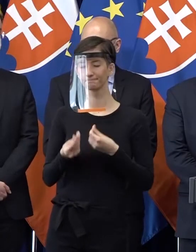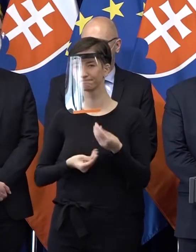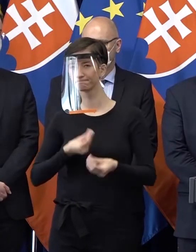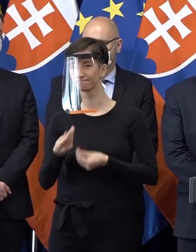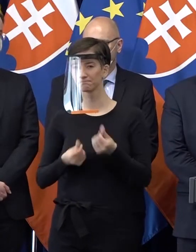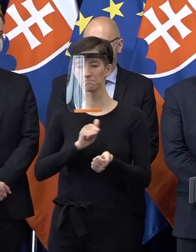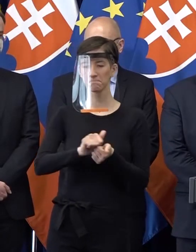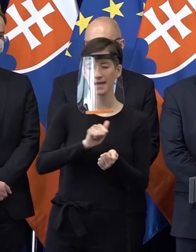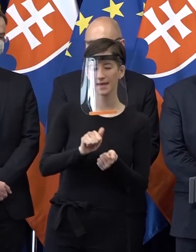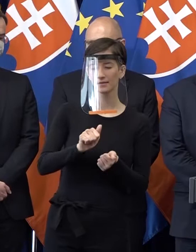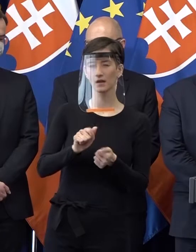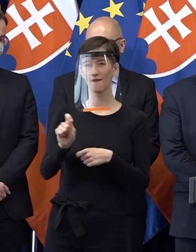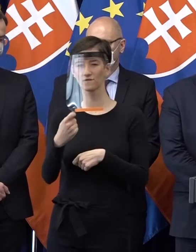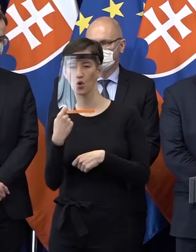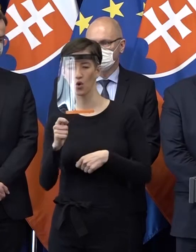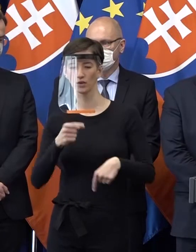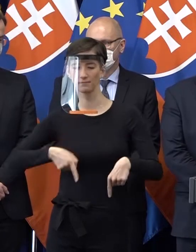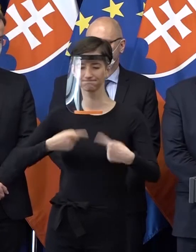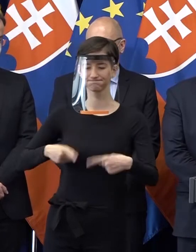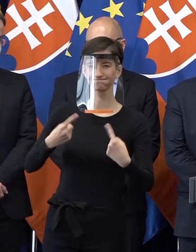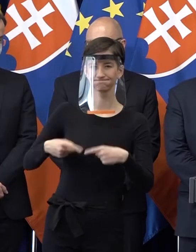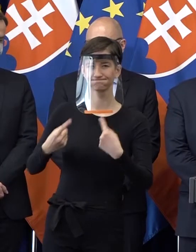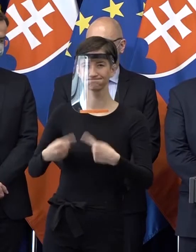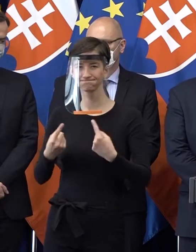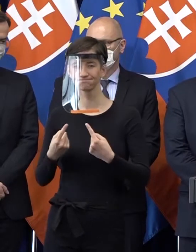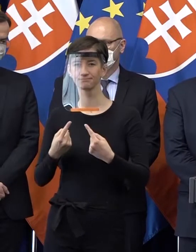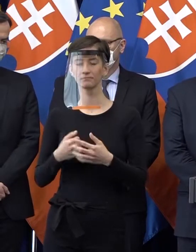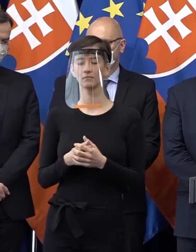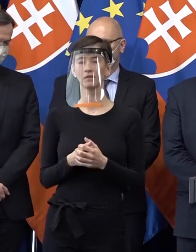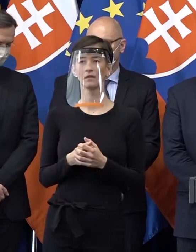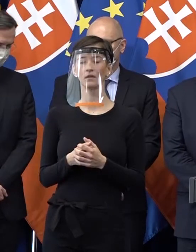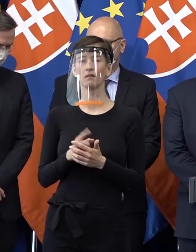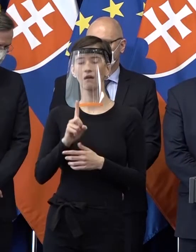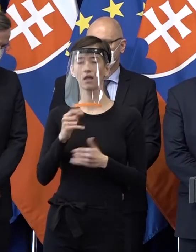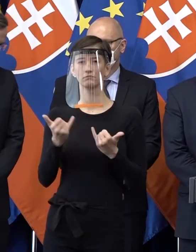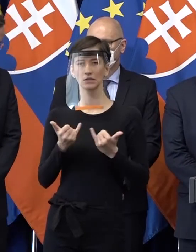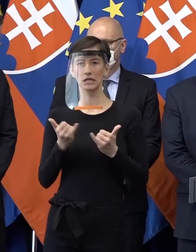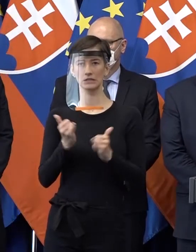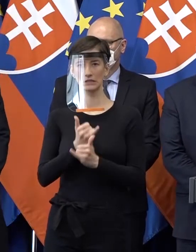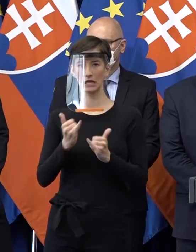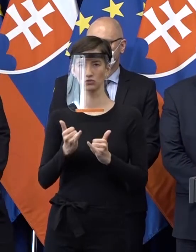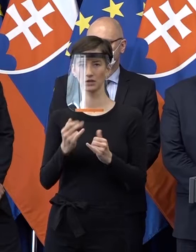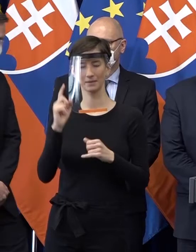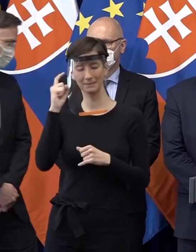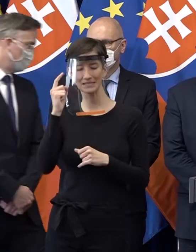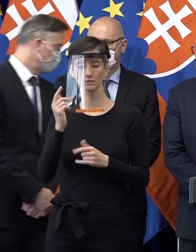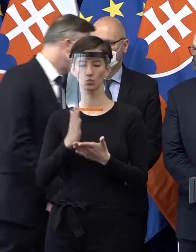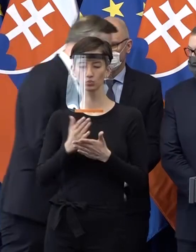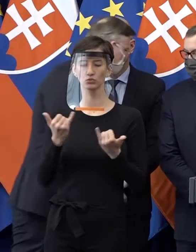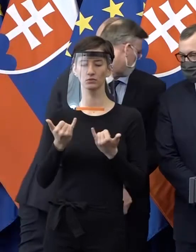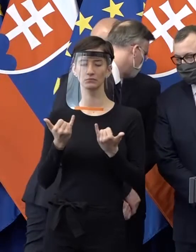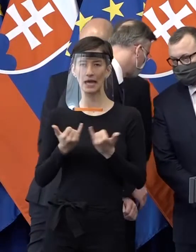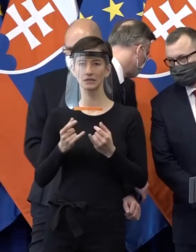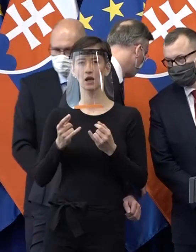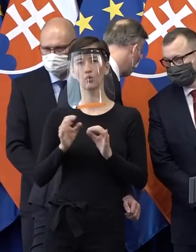cez médiá, cez rôzne iné kanály a myslím si, že bol ten pravý moment, aby sme sa stretli.